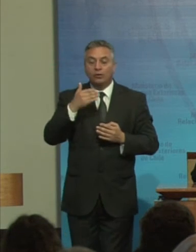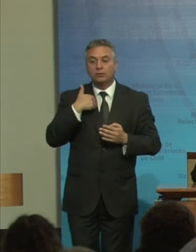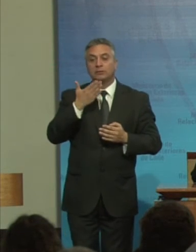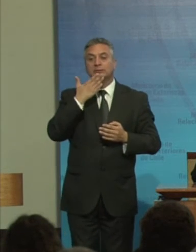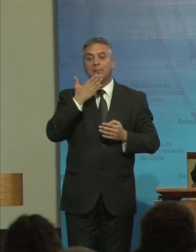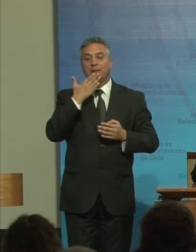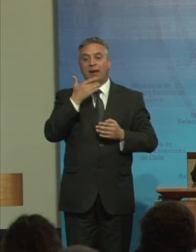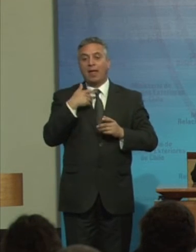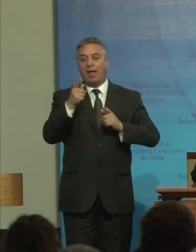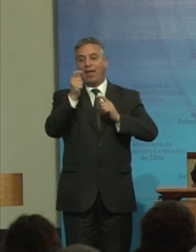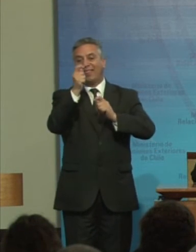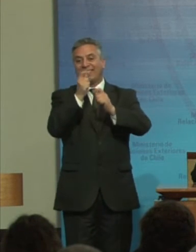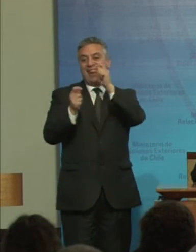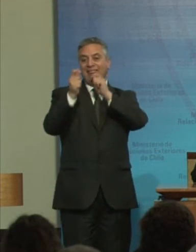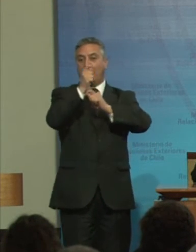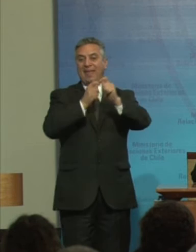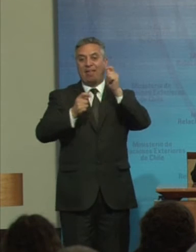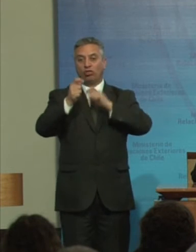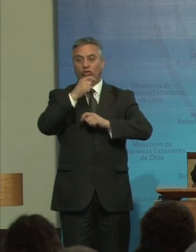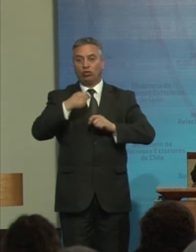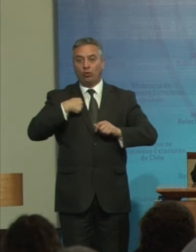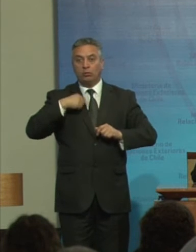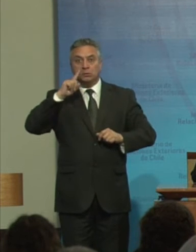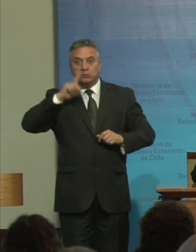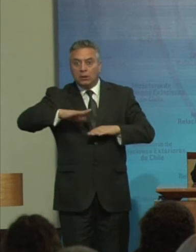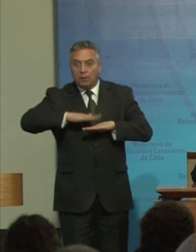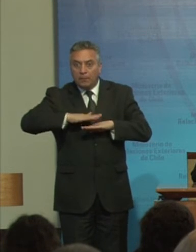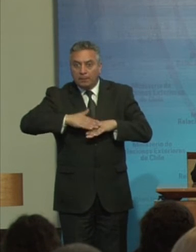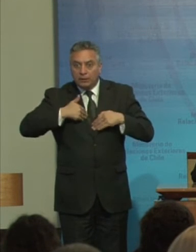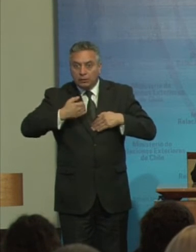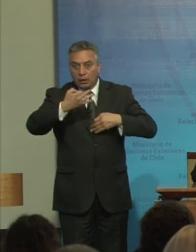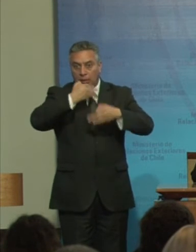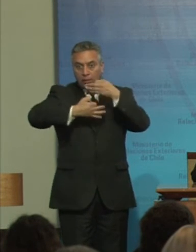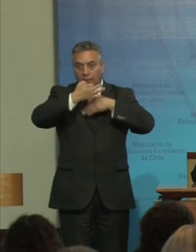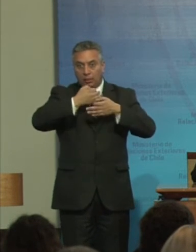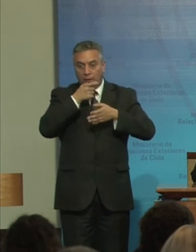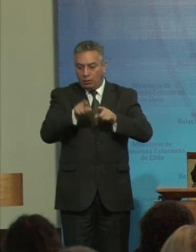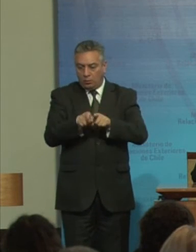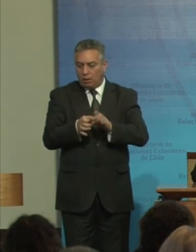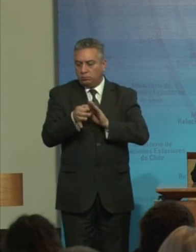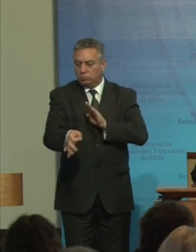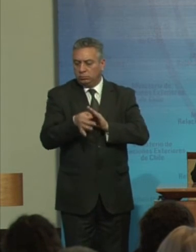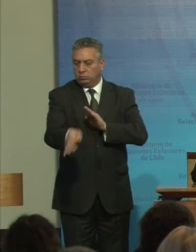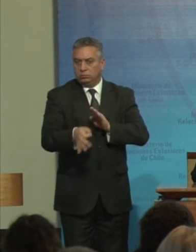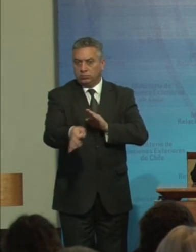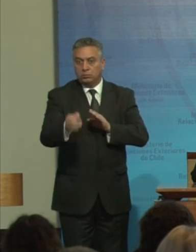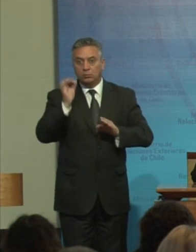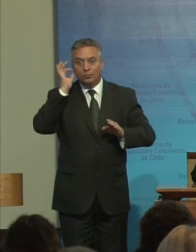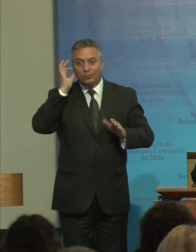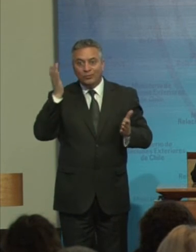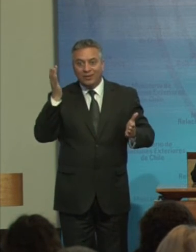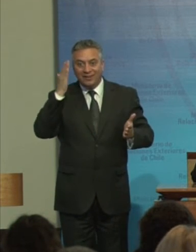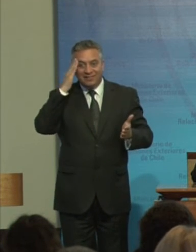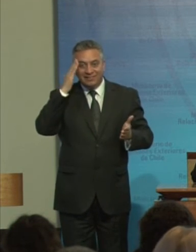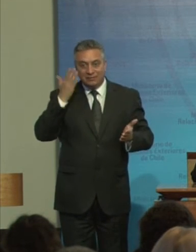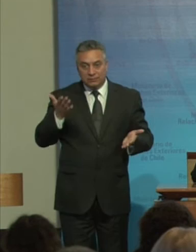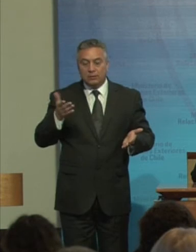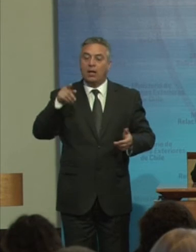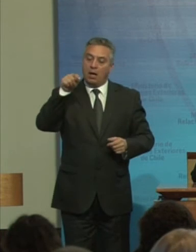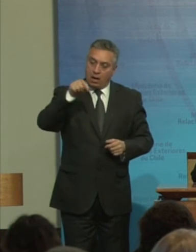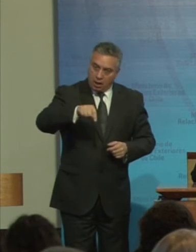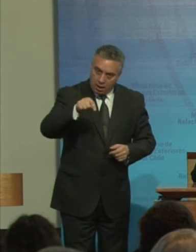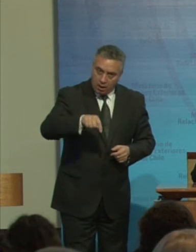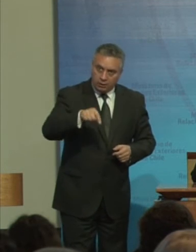Irreversibles Sin su consentimiento G Se debe promover La toma De conciencia En todos los